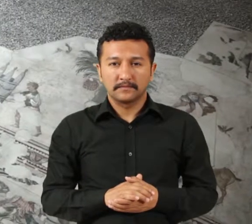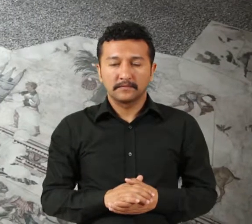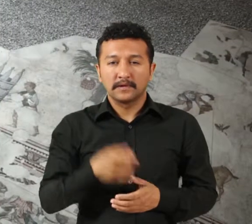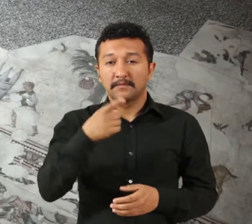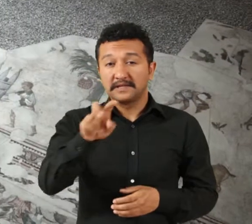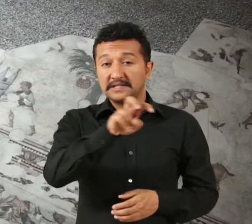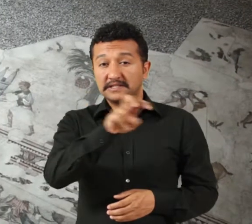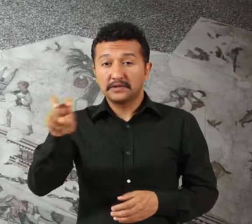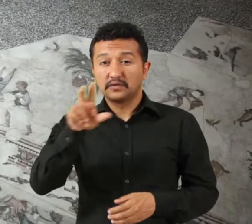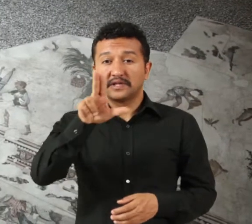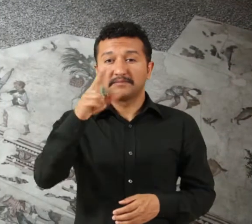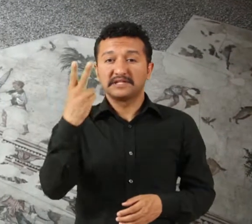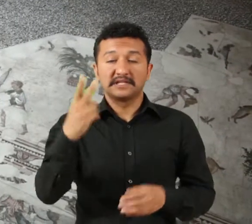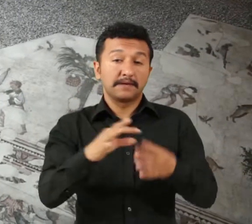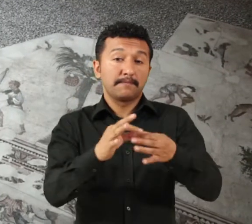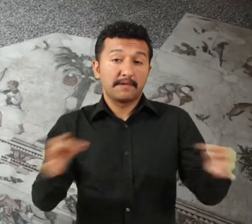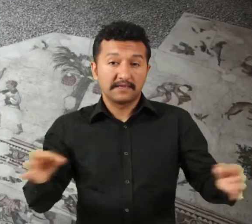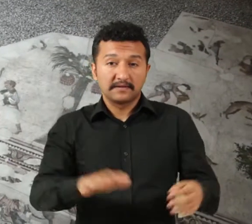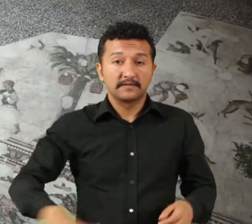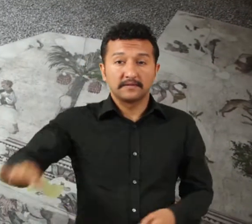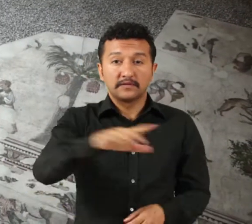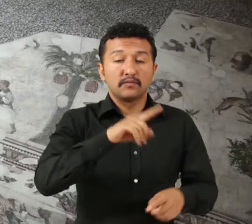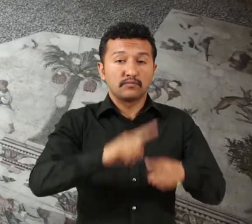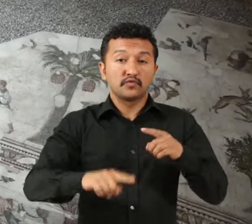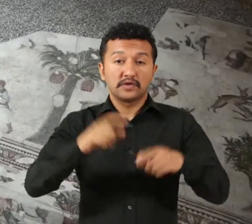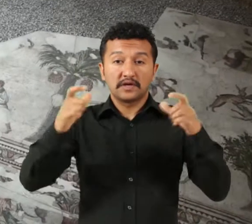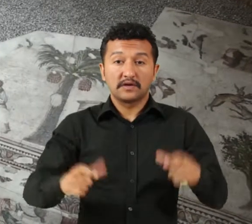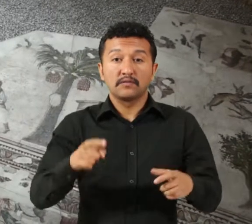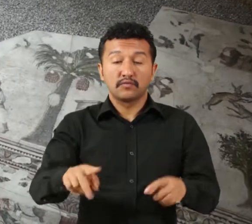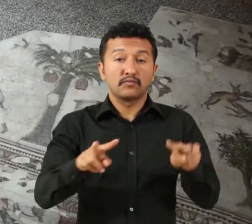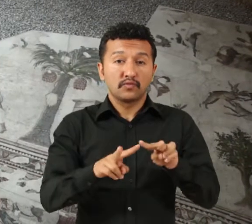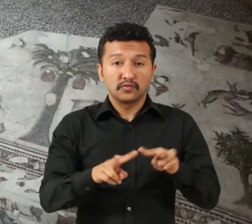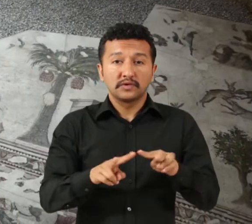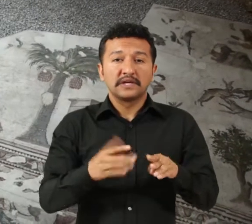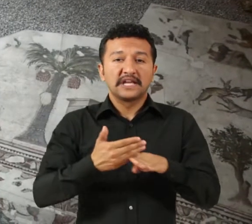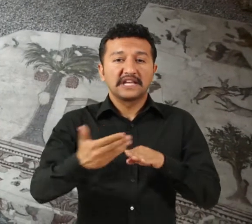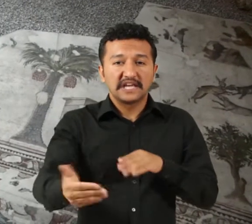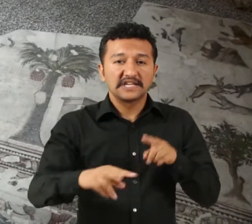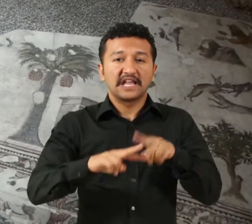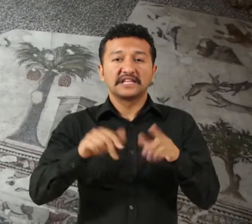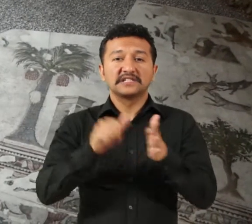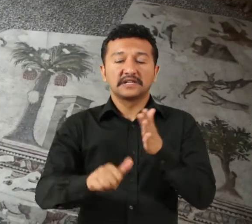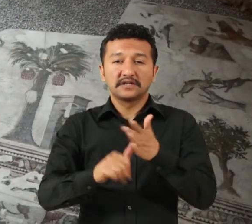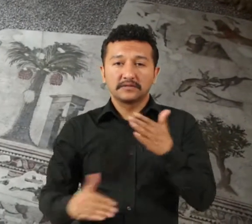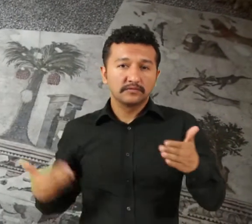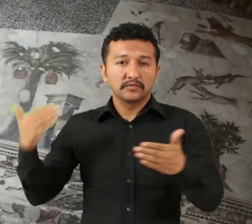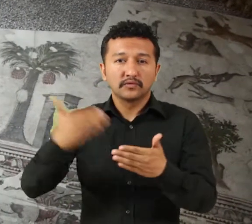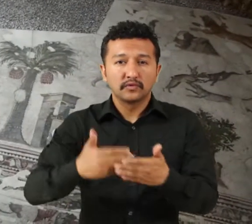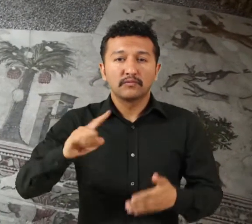1872 metrekareyi bulan yüzey alanıyla bu mozaik, geç antik çağdan bugüne ulaşabilen en büyük ve